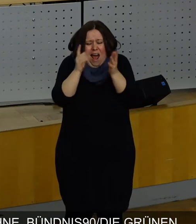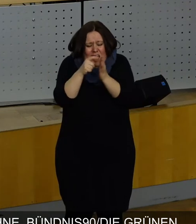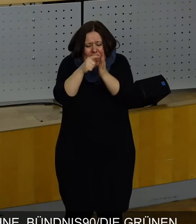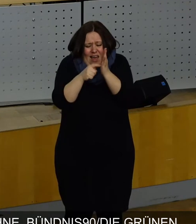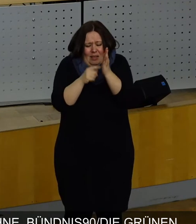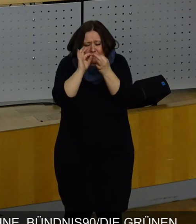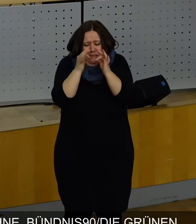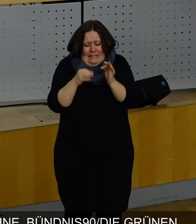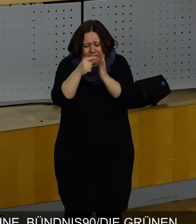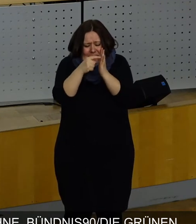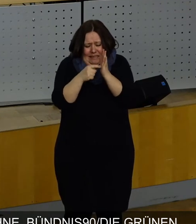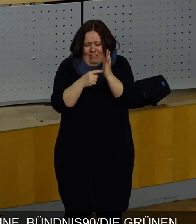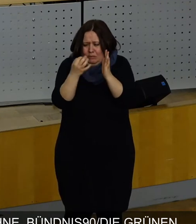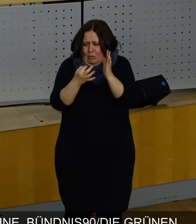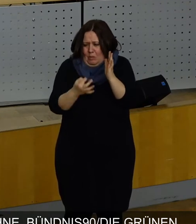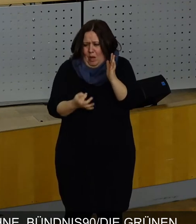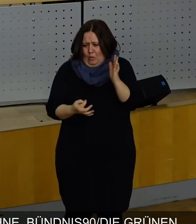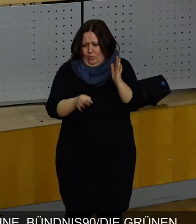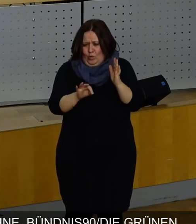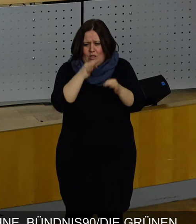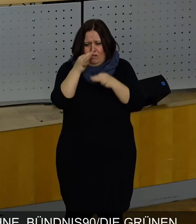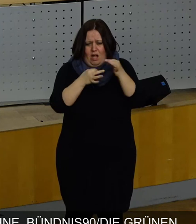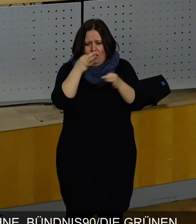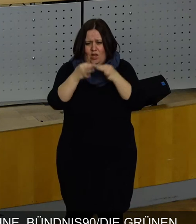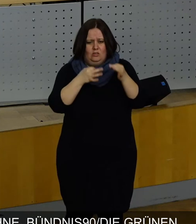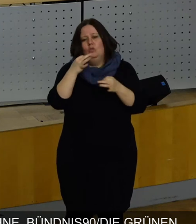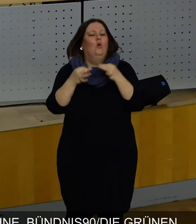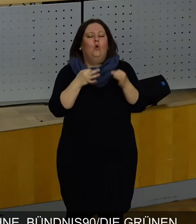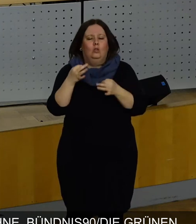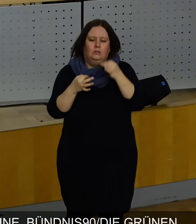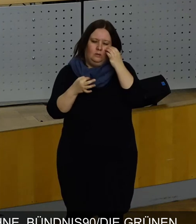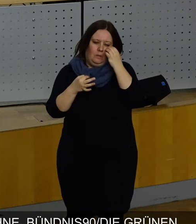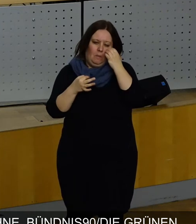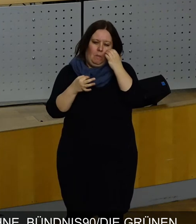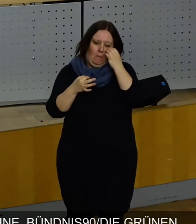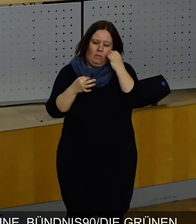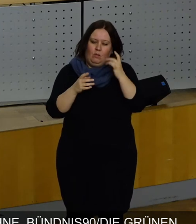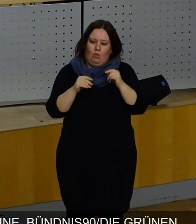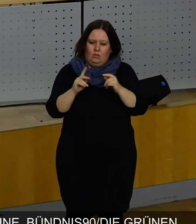Präzisierungen, was man an Qualifizierung mitbringen muss,